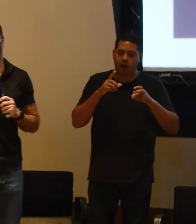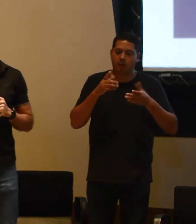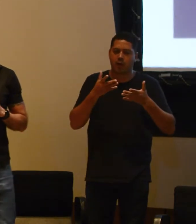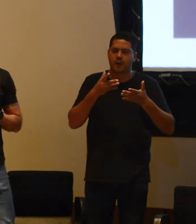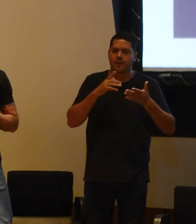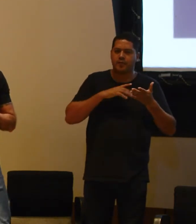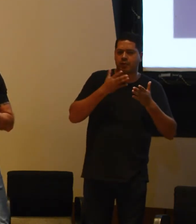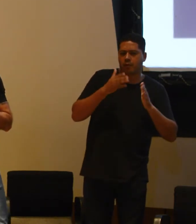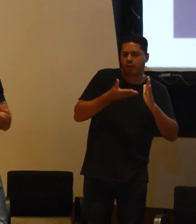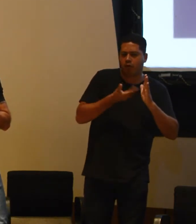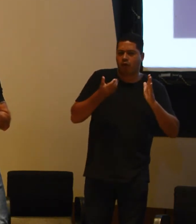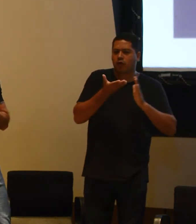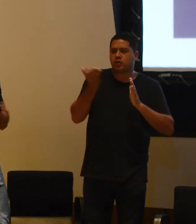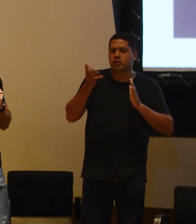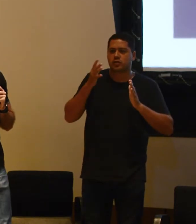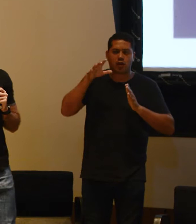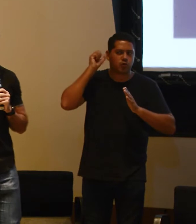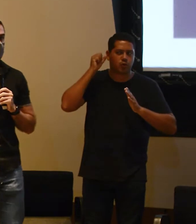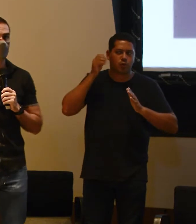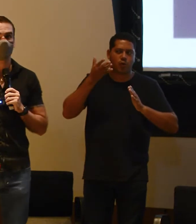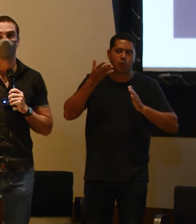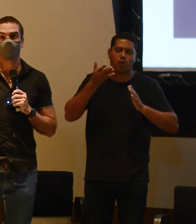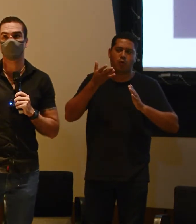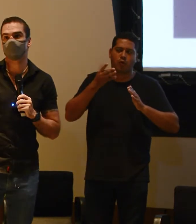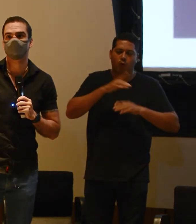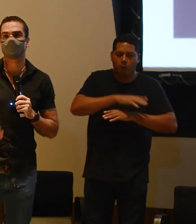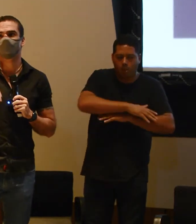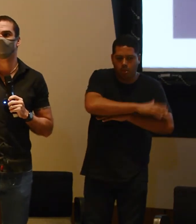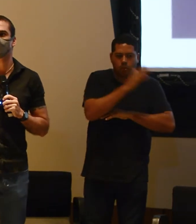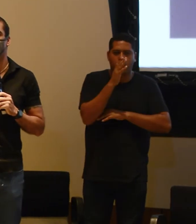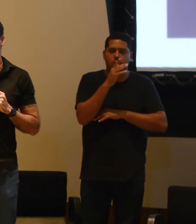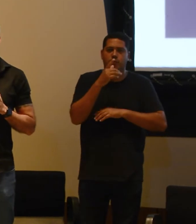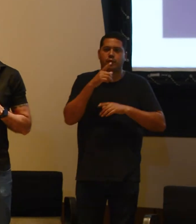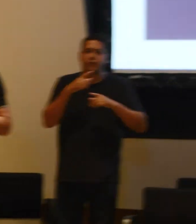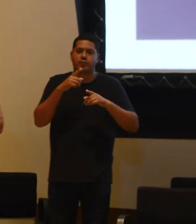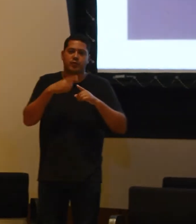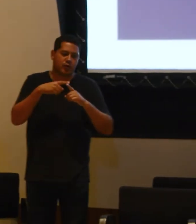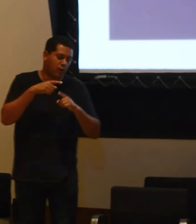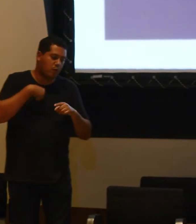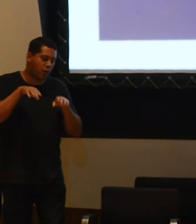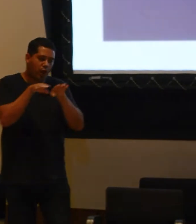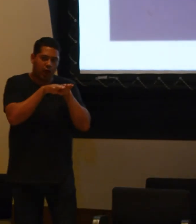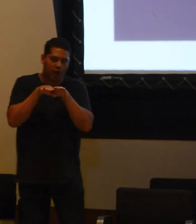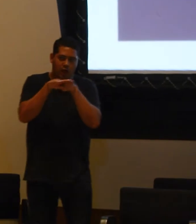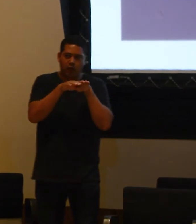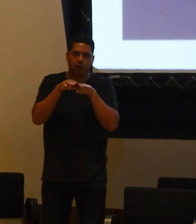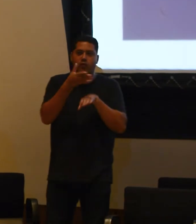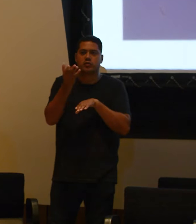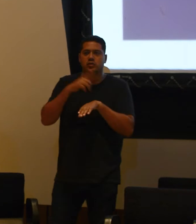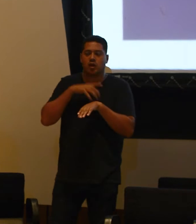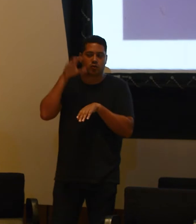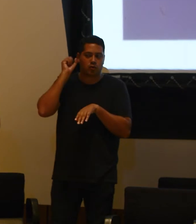a ouvir aqui o dia inteiro, em relação ao equilíbrio, porque a gente está falando só sobre audição, né? Então, eu vim falar para vocês um